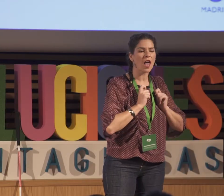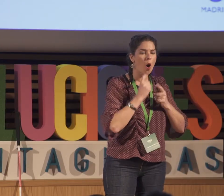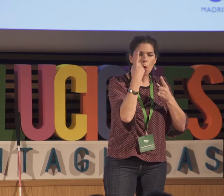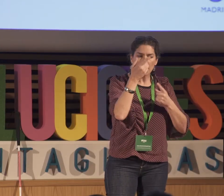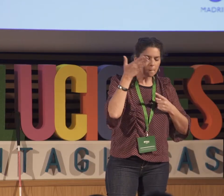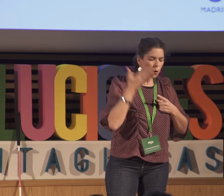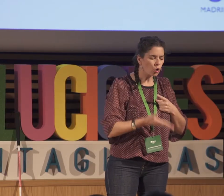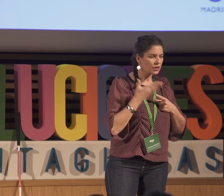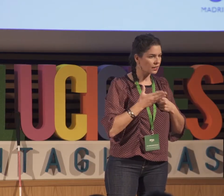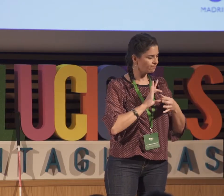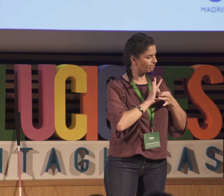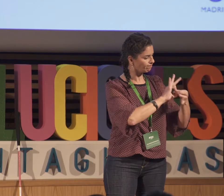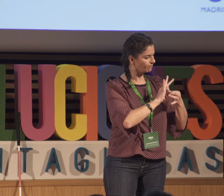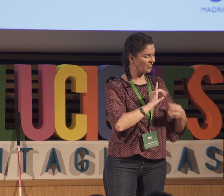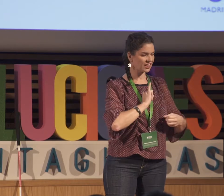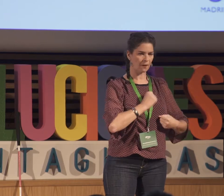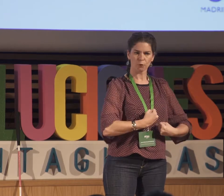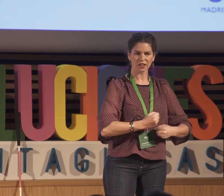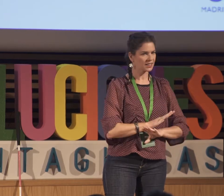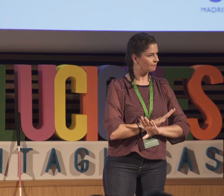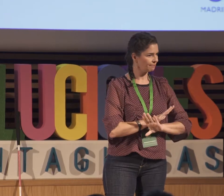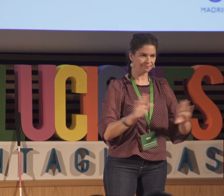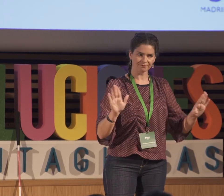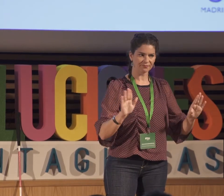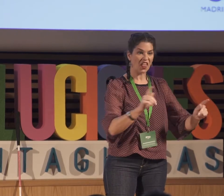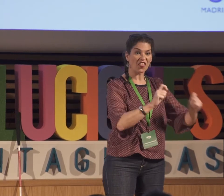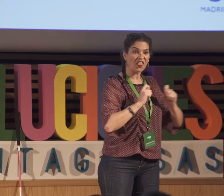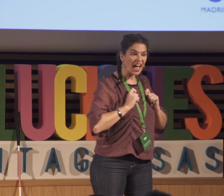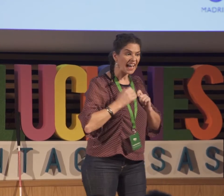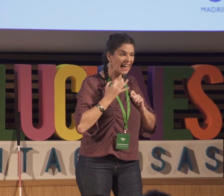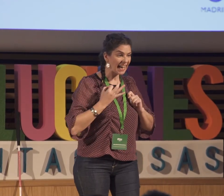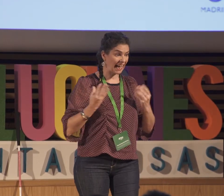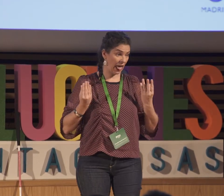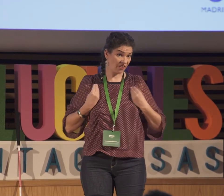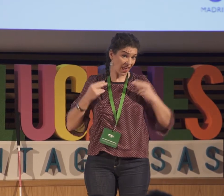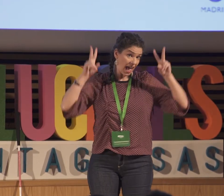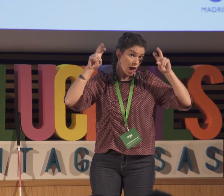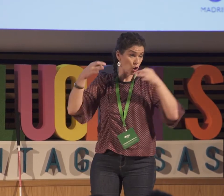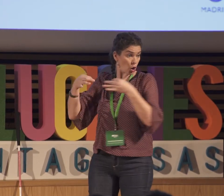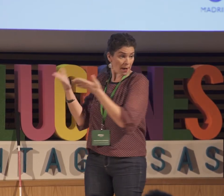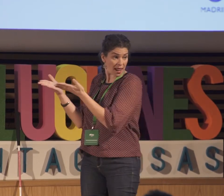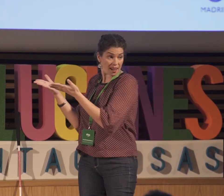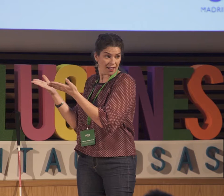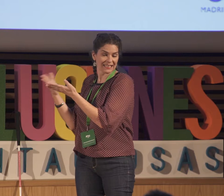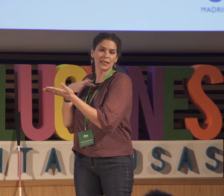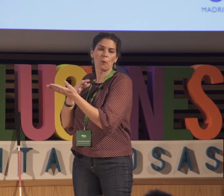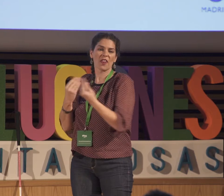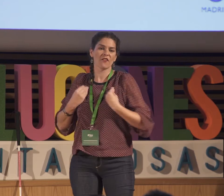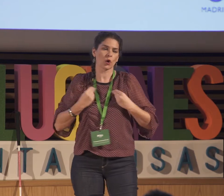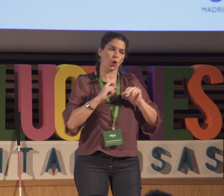sordas. La verdad que lo que me dieron es una identidad. Ahí empecé a construir mi identidad. Yo tenía hasta entonces